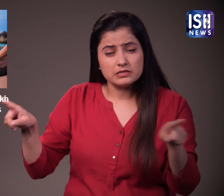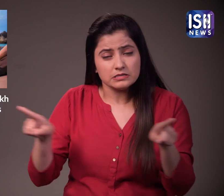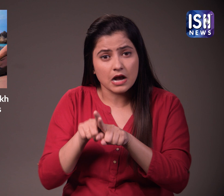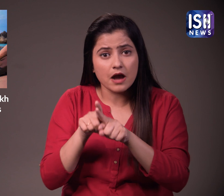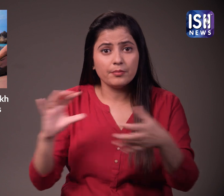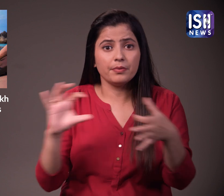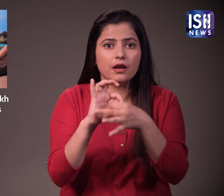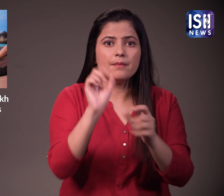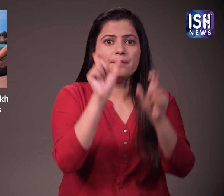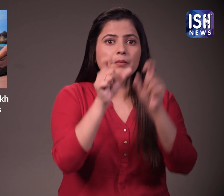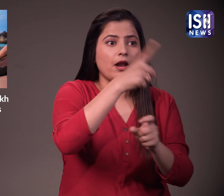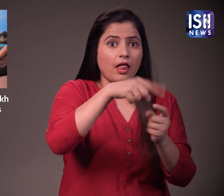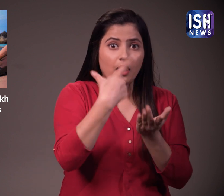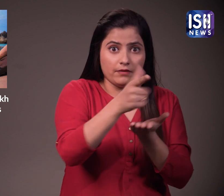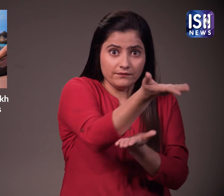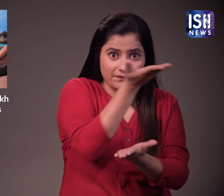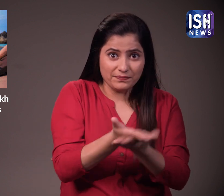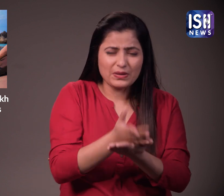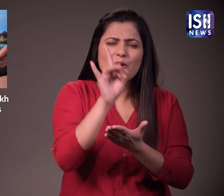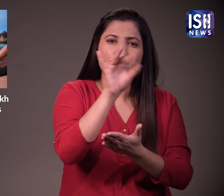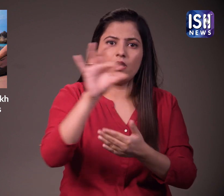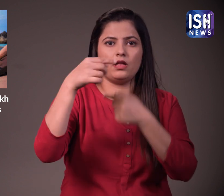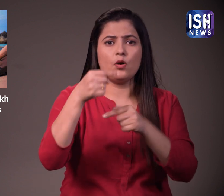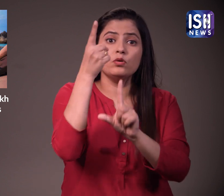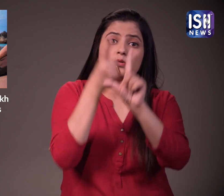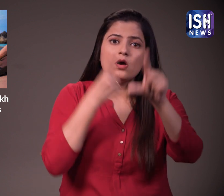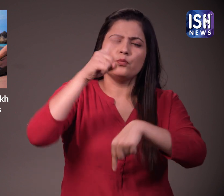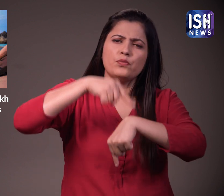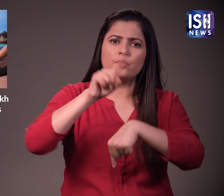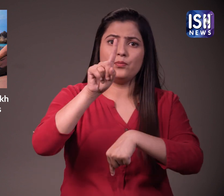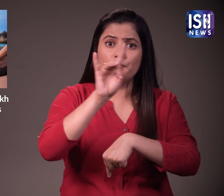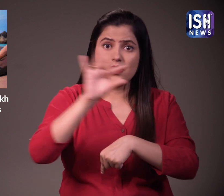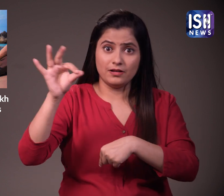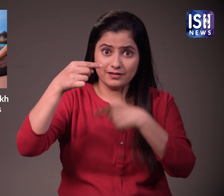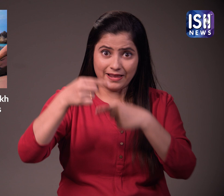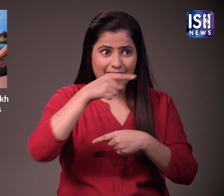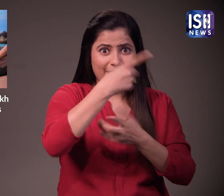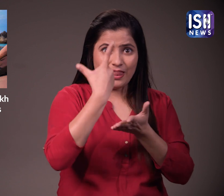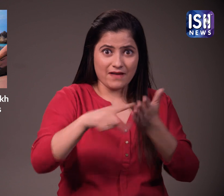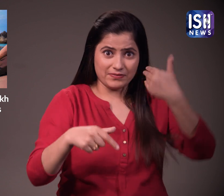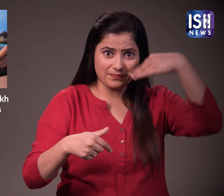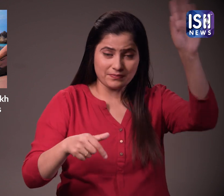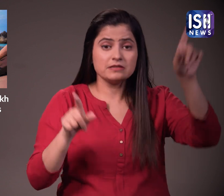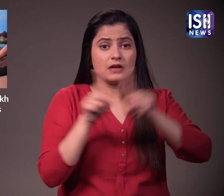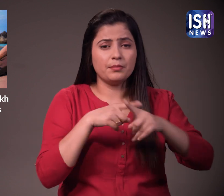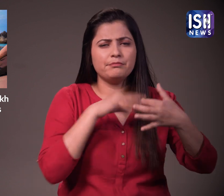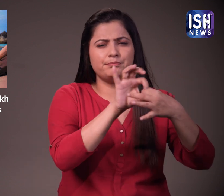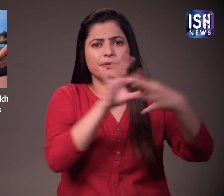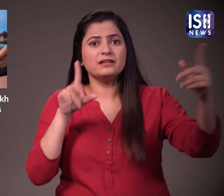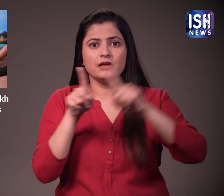इसी तरह जब कोई करमचारी साल में एक सब्ता के लिए छुट्टी पर जाता है, तो वह कंपनी के